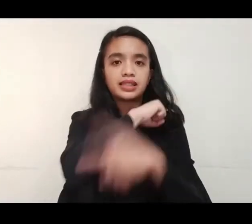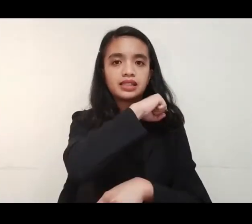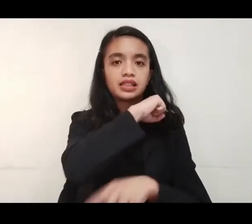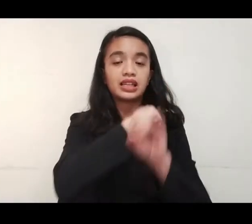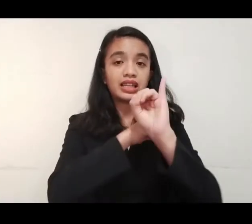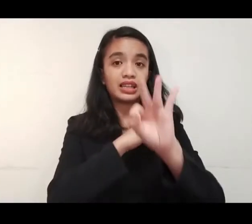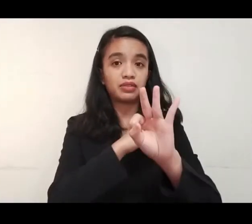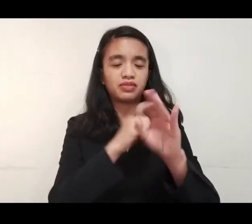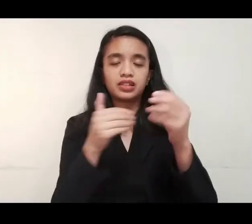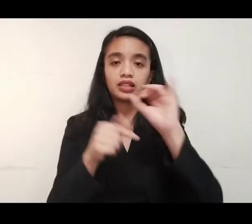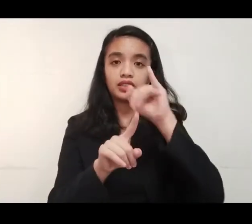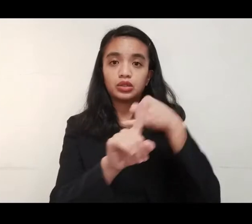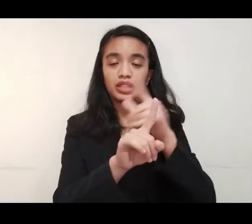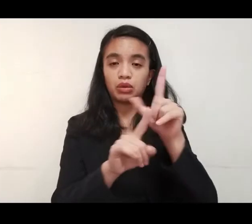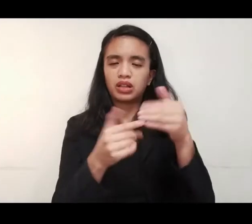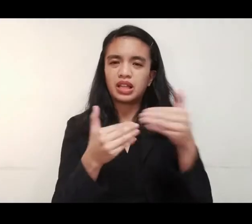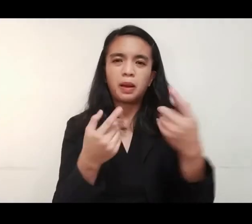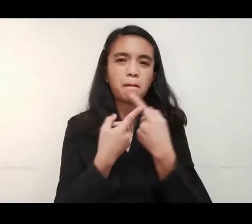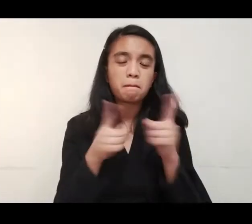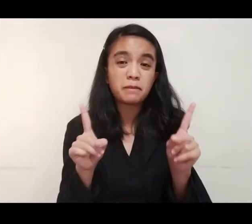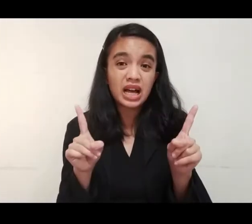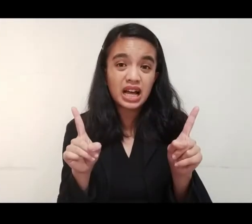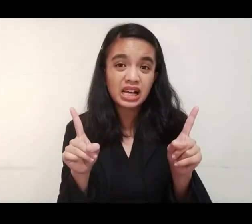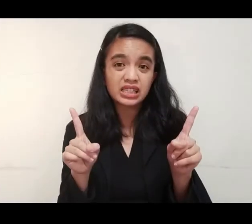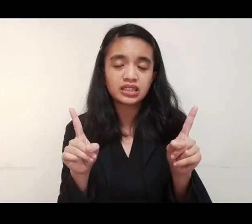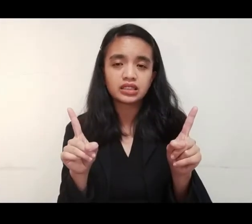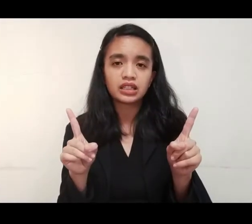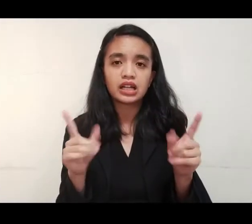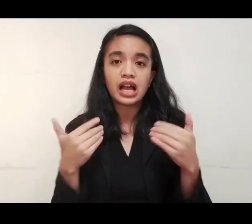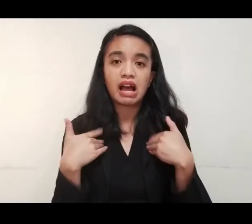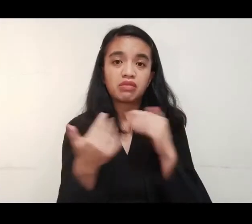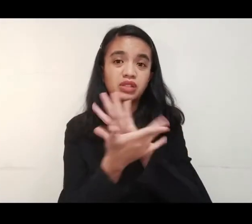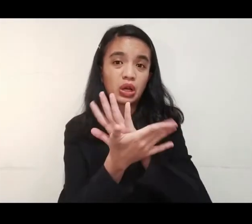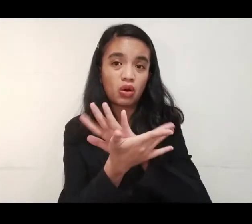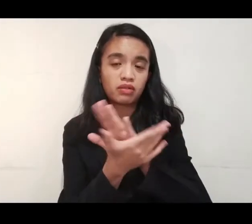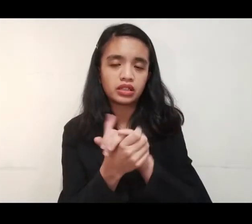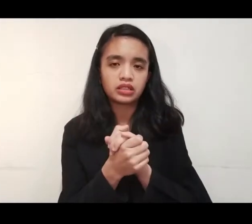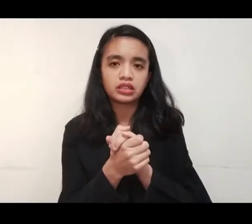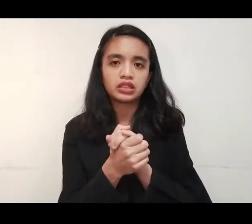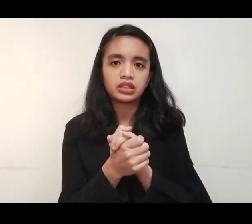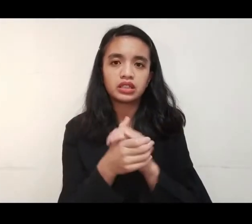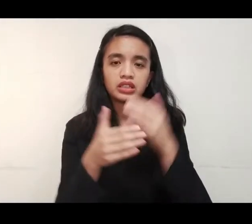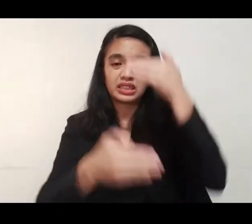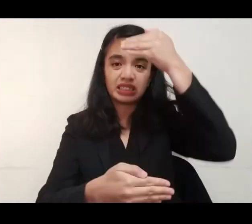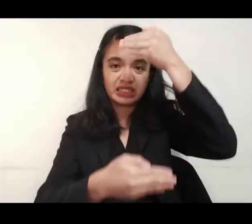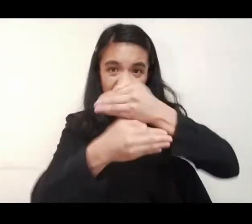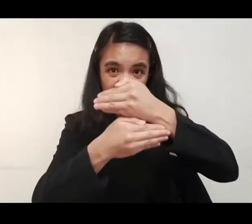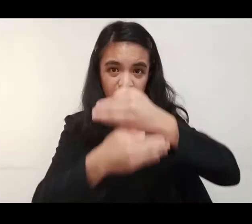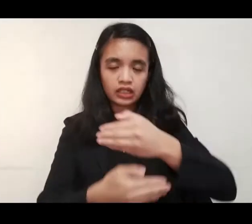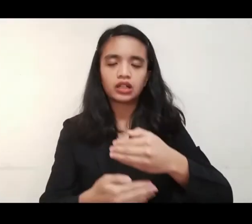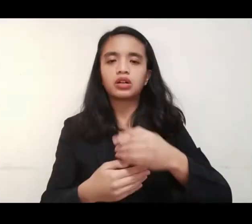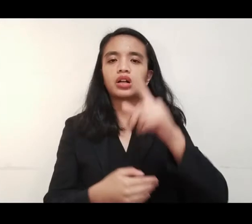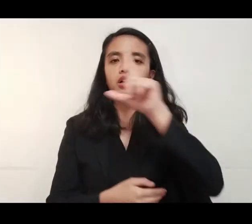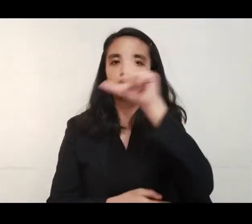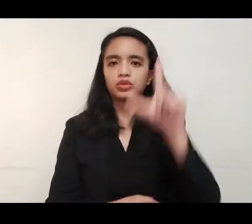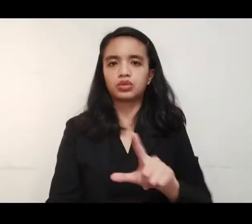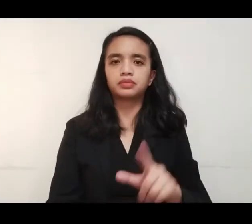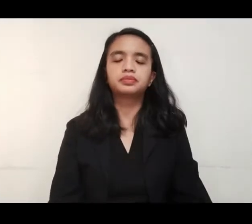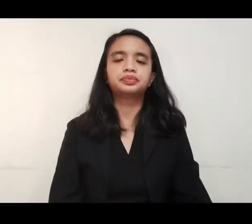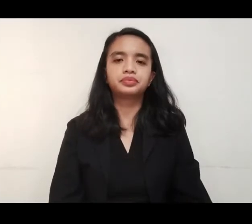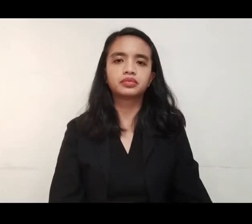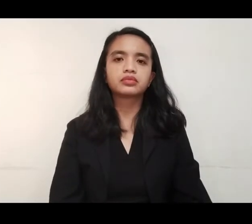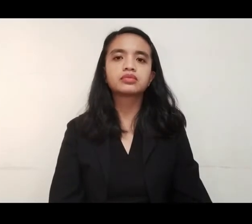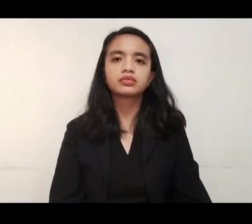Mayroon na po siyang penalty. Kaso nga po, nagkaroon nga po tayo ng COVID at nakalaktaw po ang